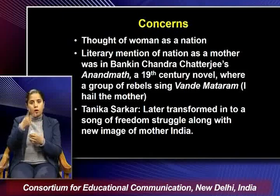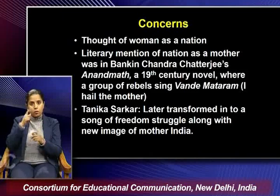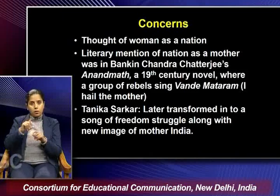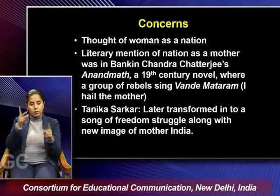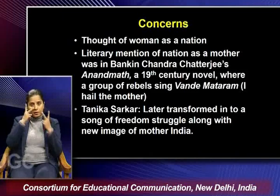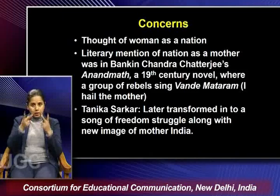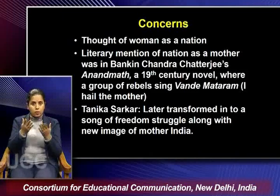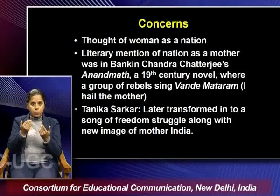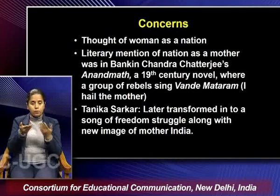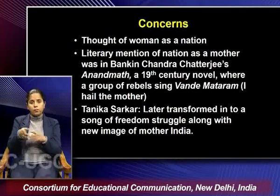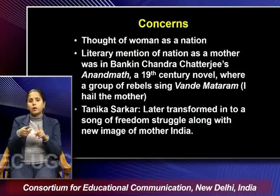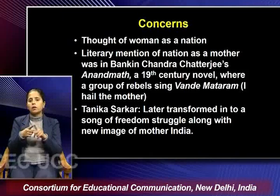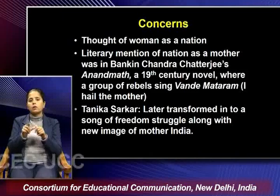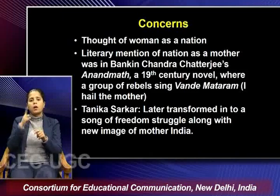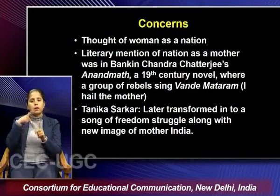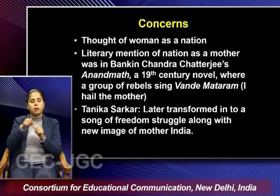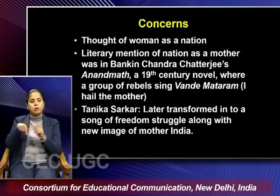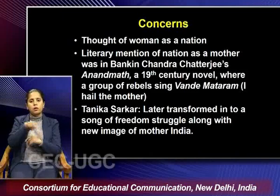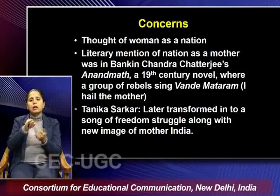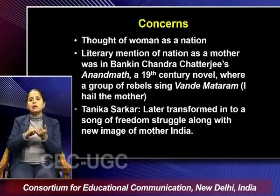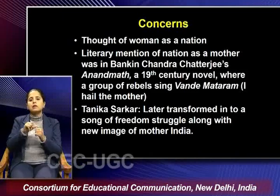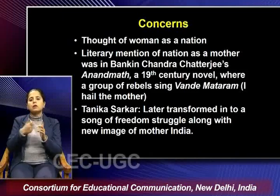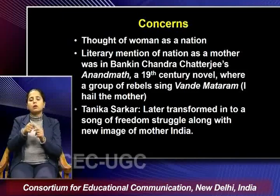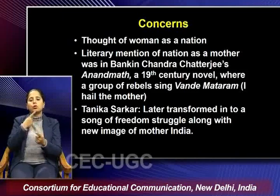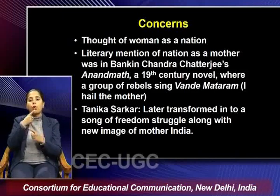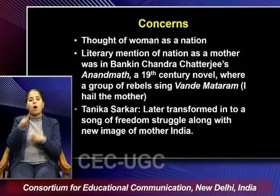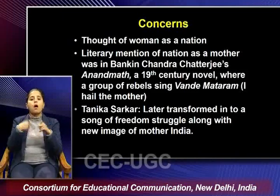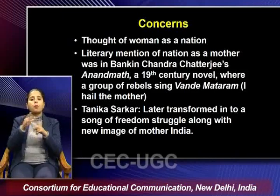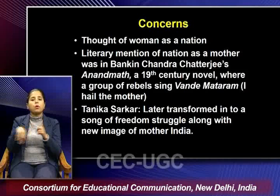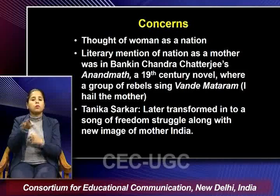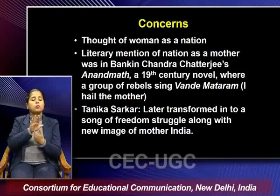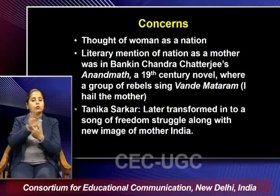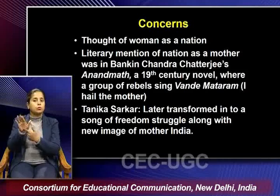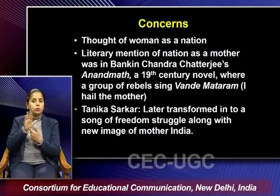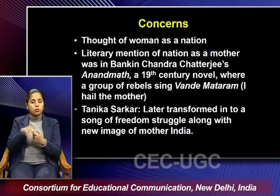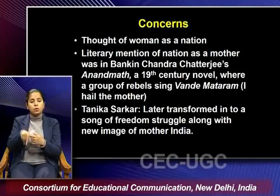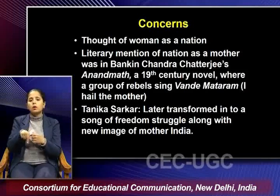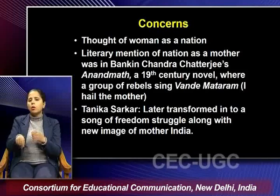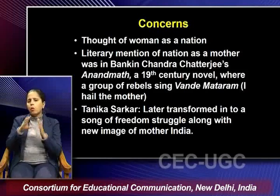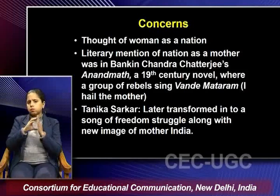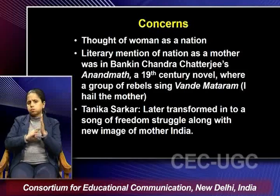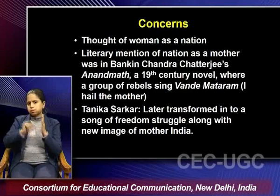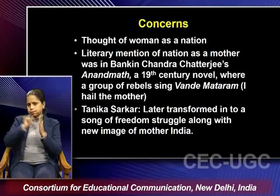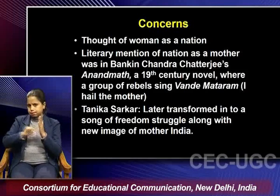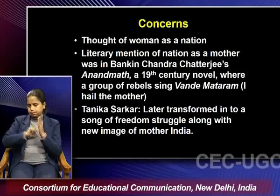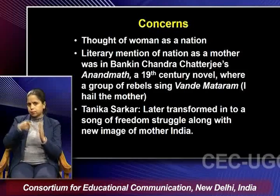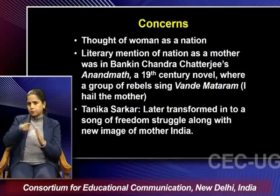how tanika sarkar has also talked about this aspect in an article written by her